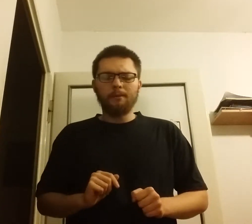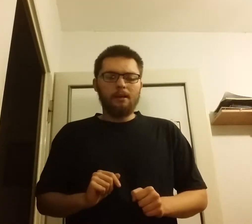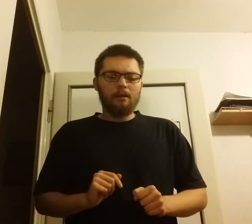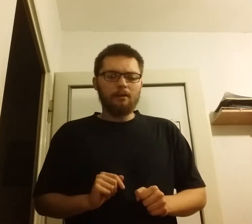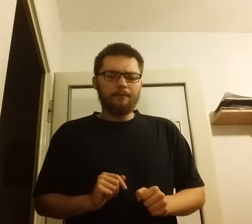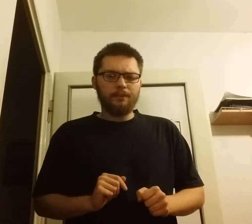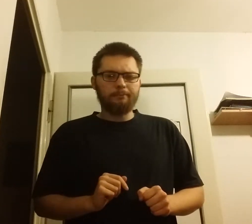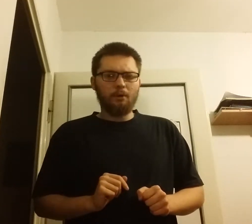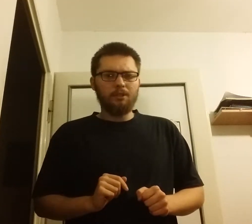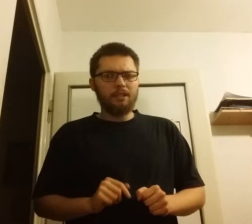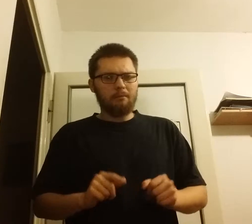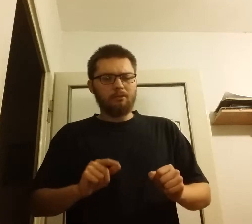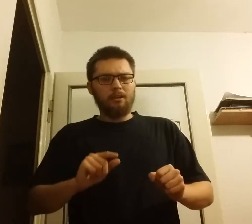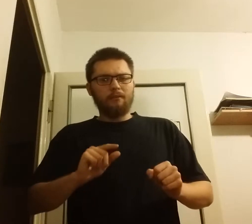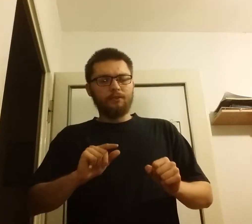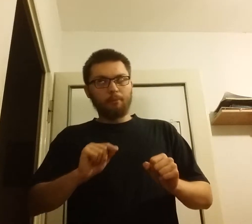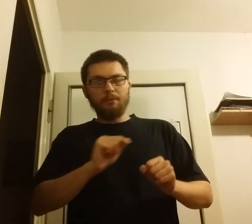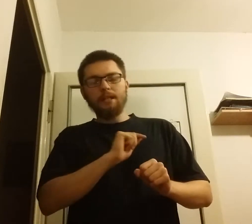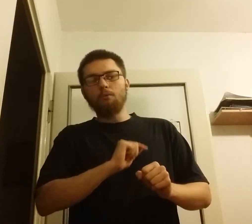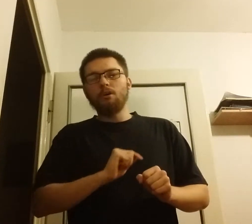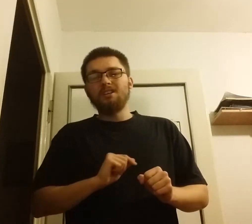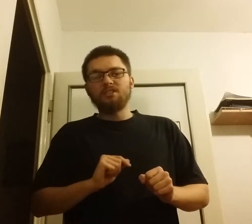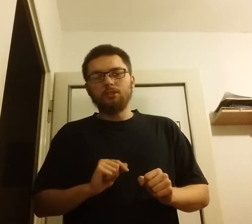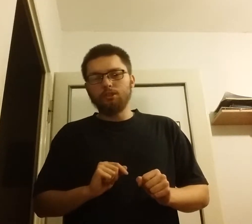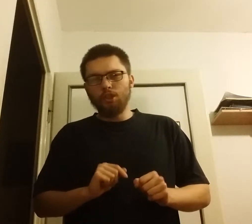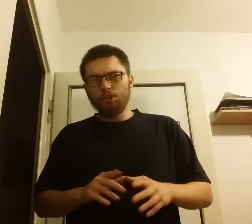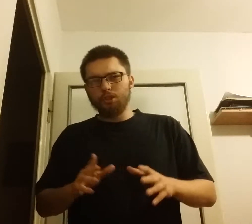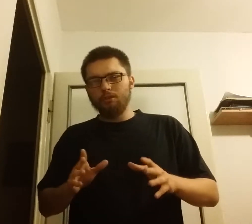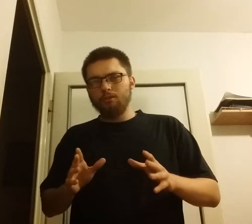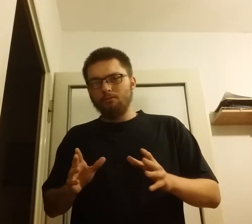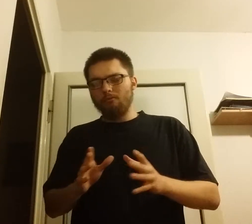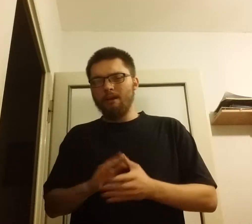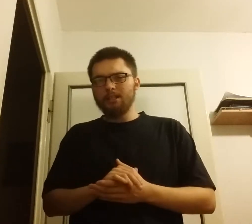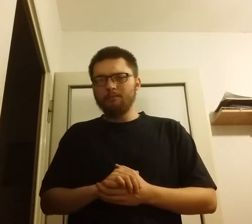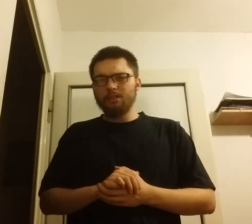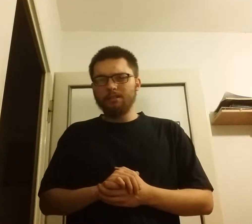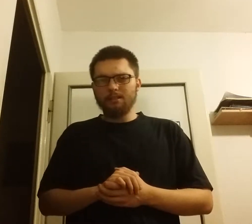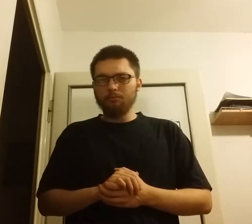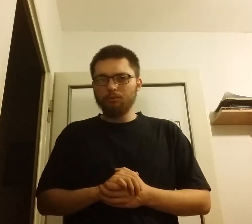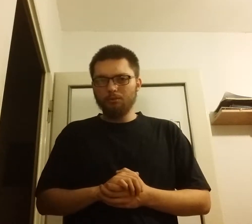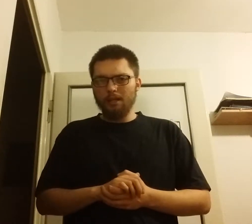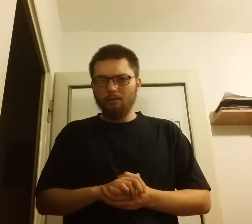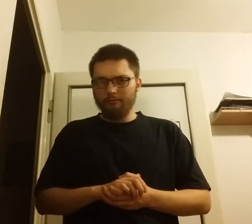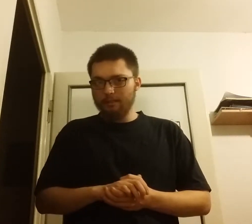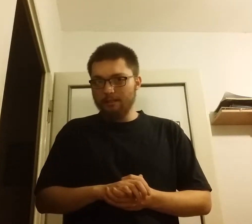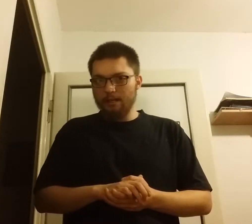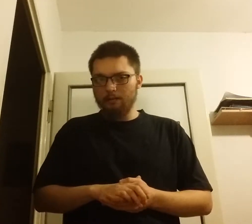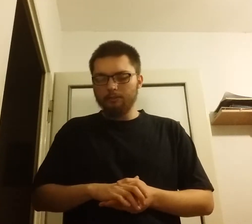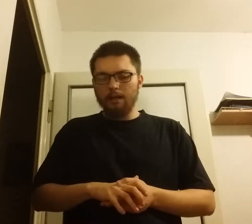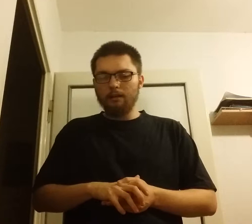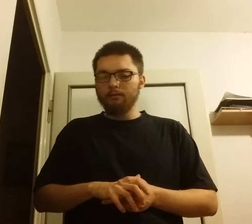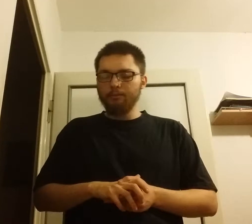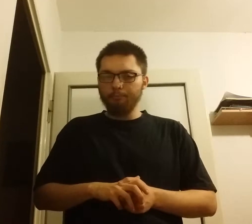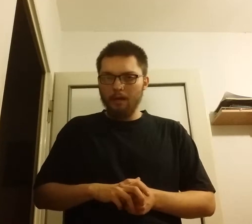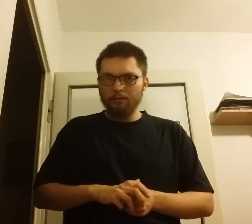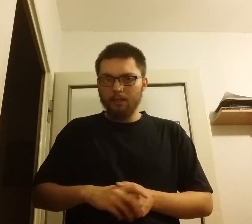wspominał, gdyż uważam, że zasługuje owy generał na zupełnie